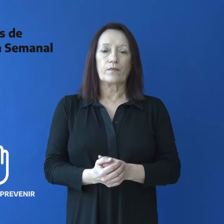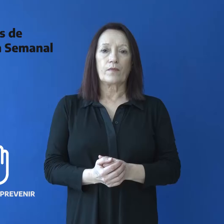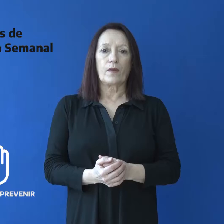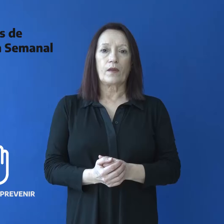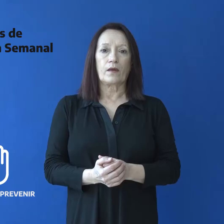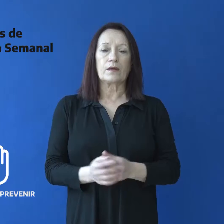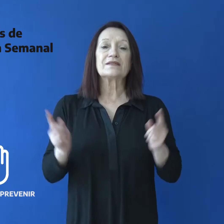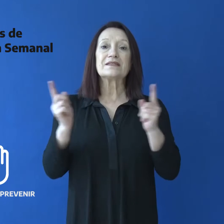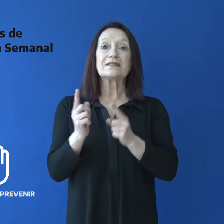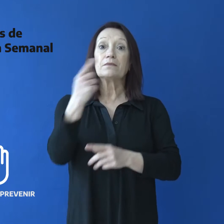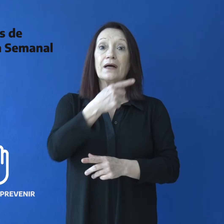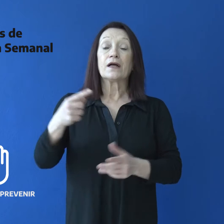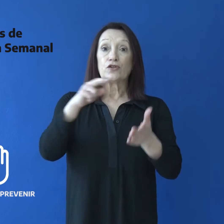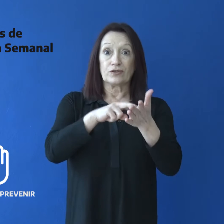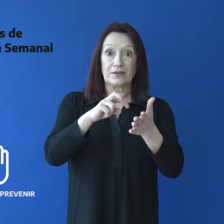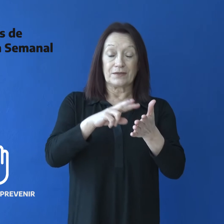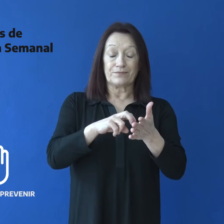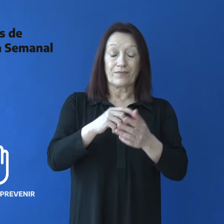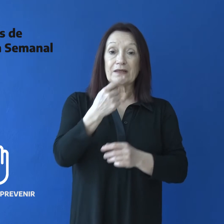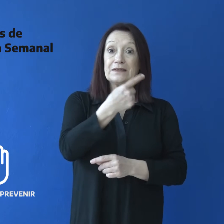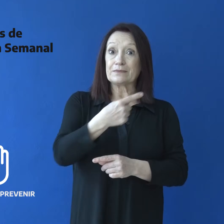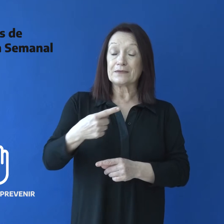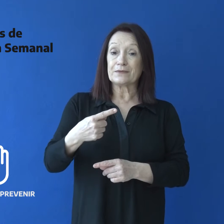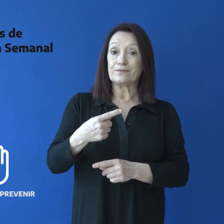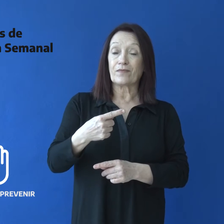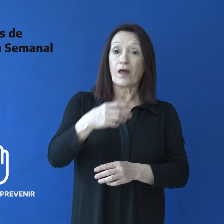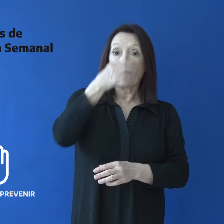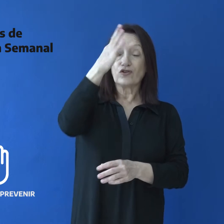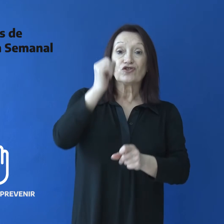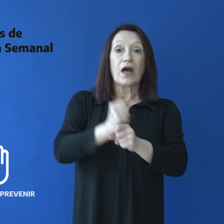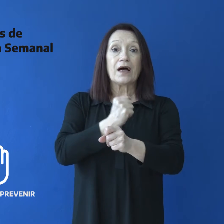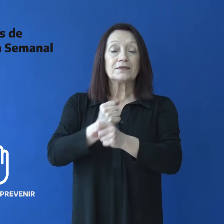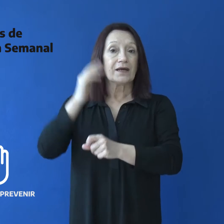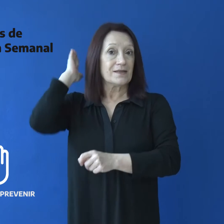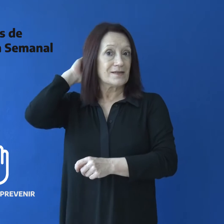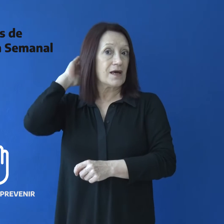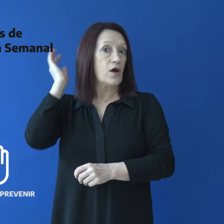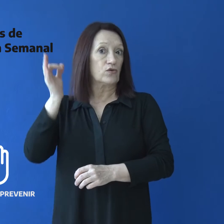Síntesis semanal de noticias. Semana del 12 al 16 de octubre.